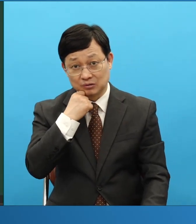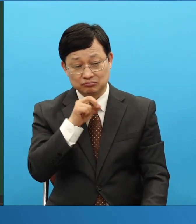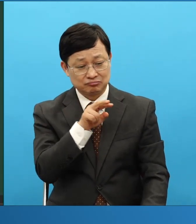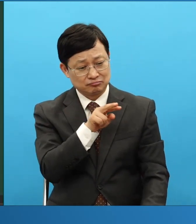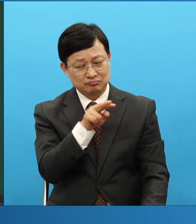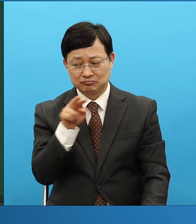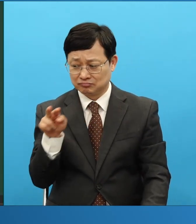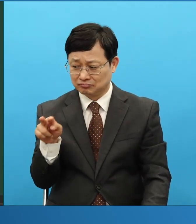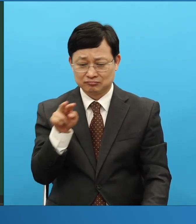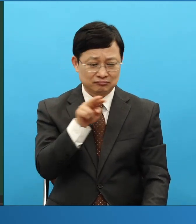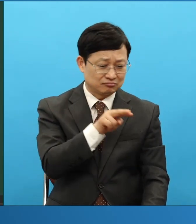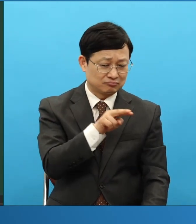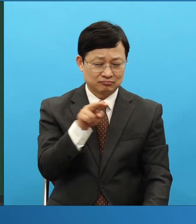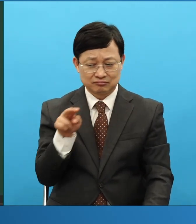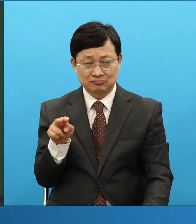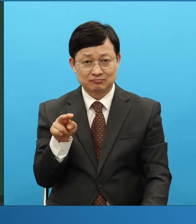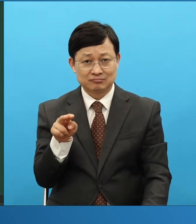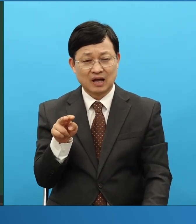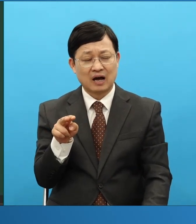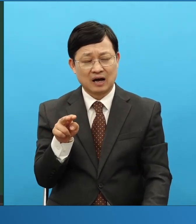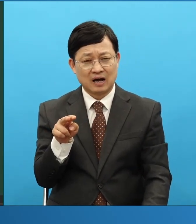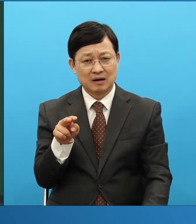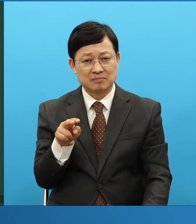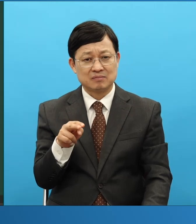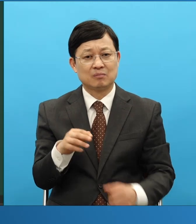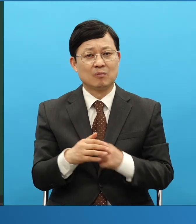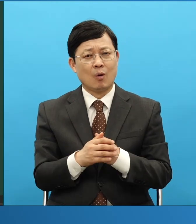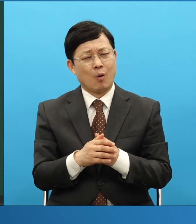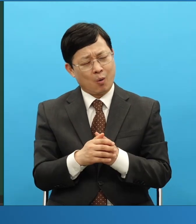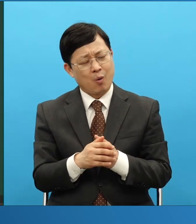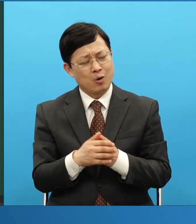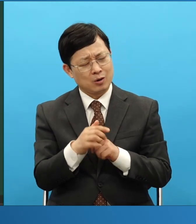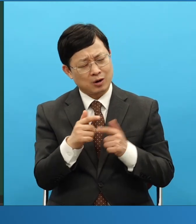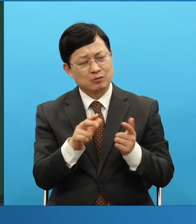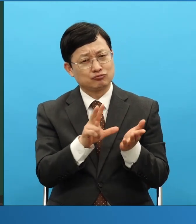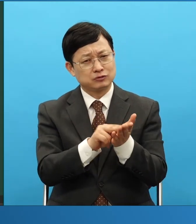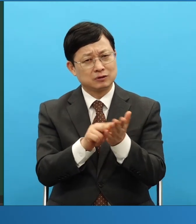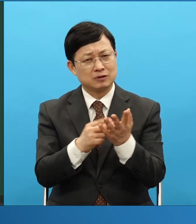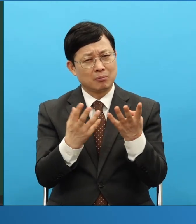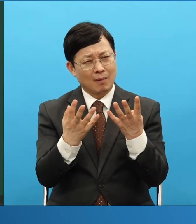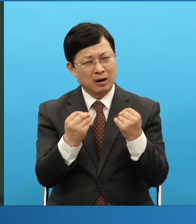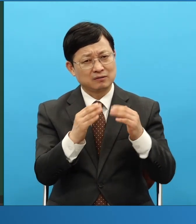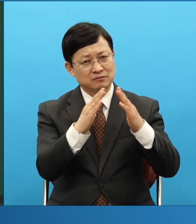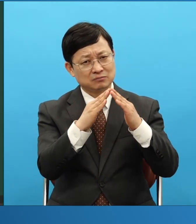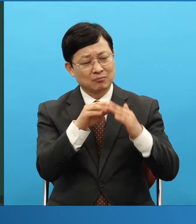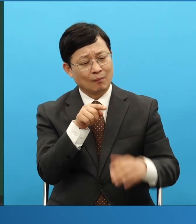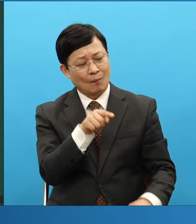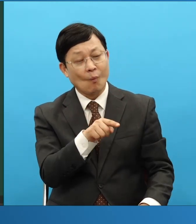좀 많은 집도 있습니다 어떻게 할 겁니까? 랩런트가